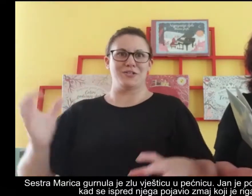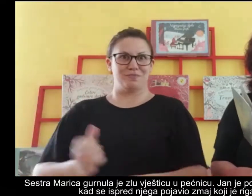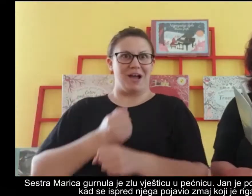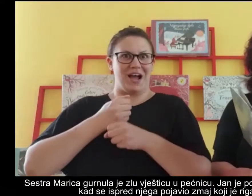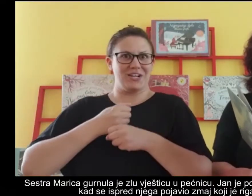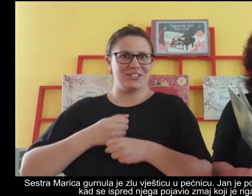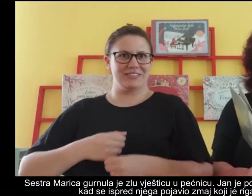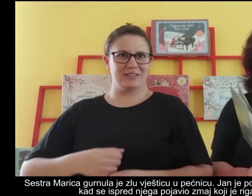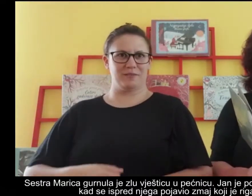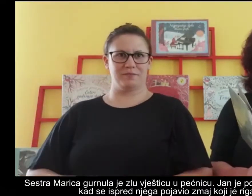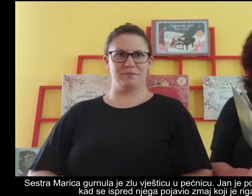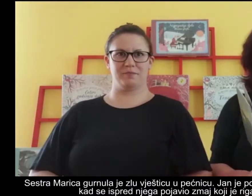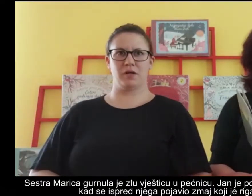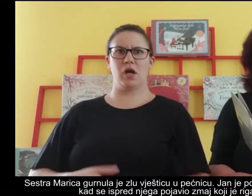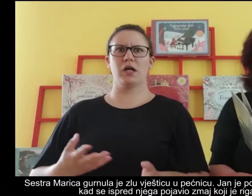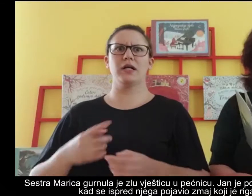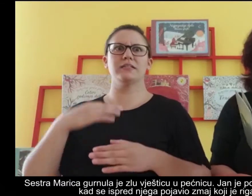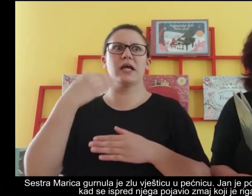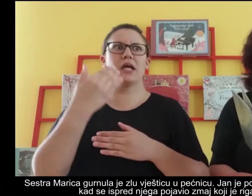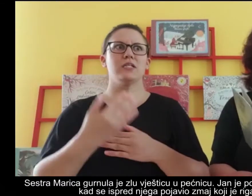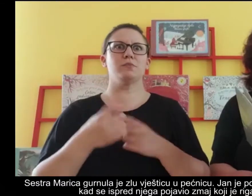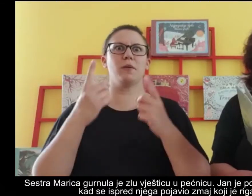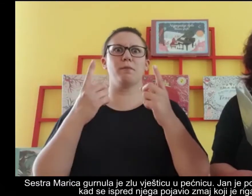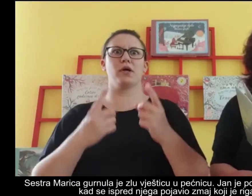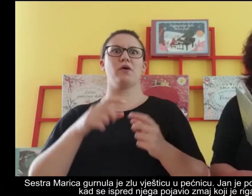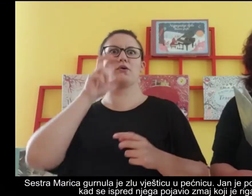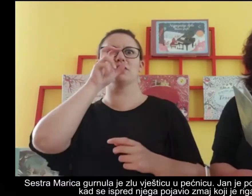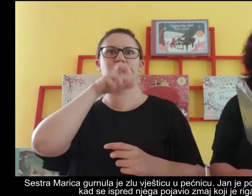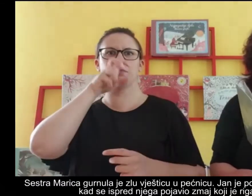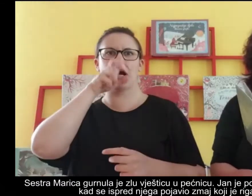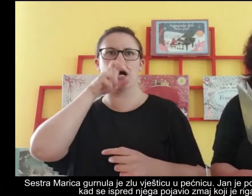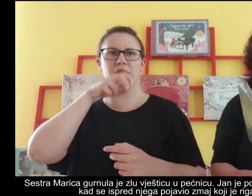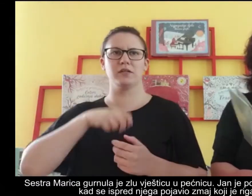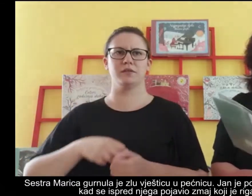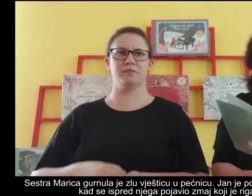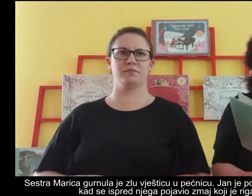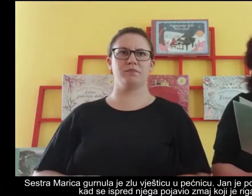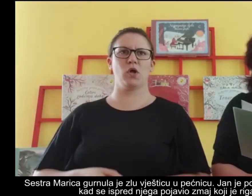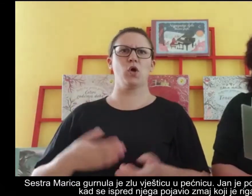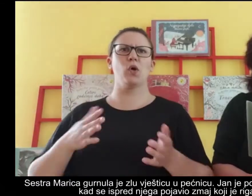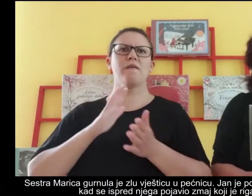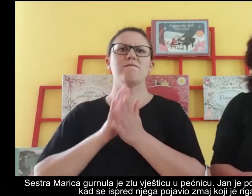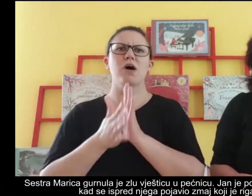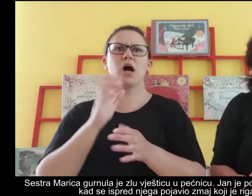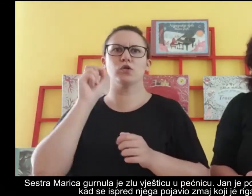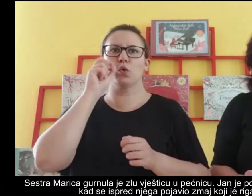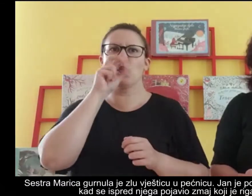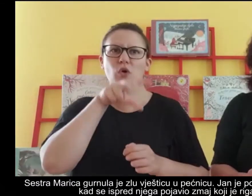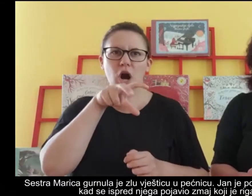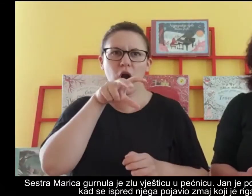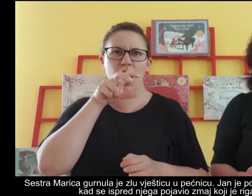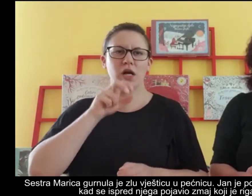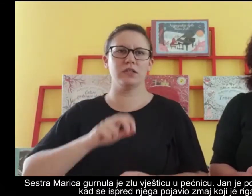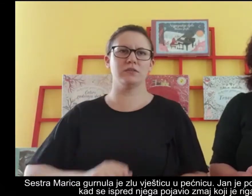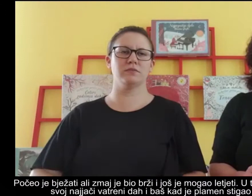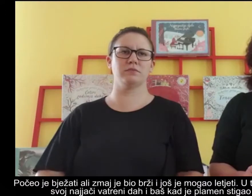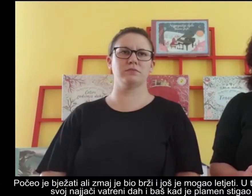spašen sam, kad se ispred njega pojavio zmaj koji je rigao vatru.